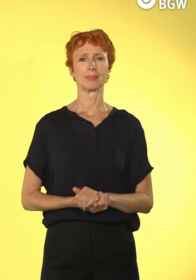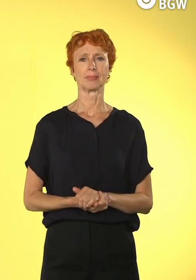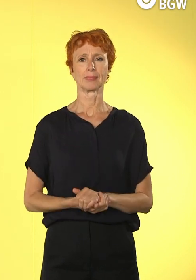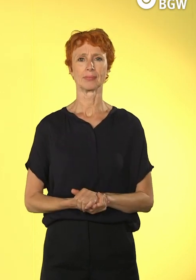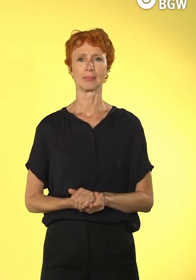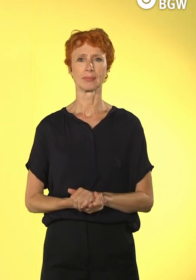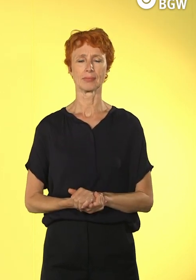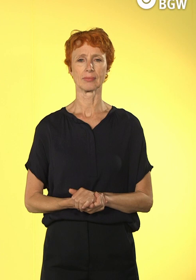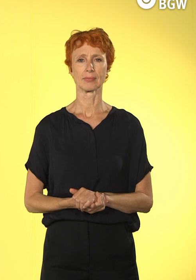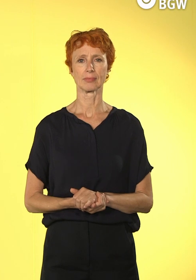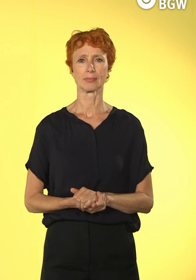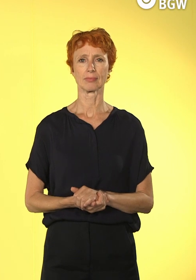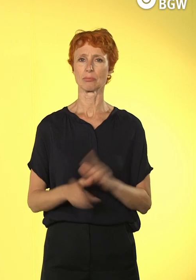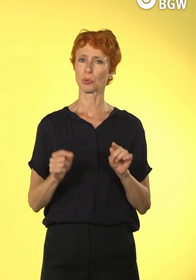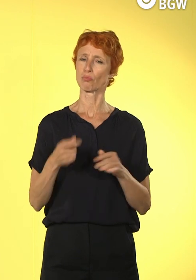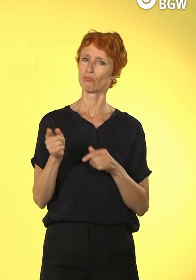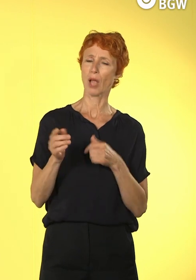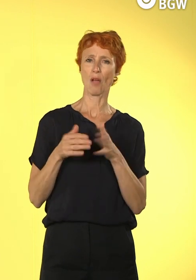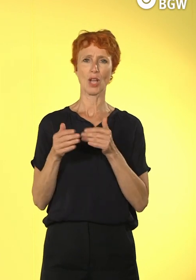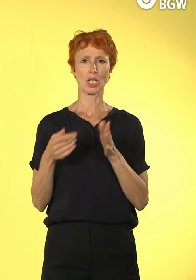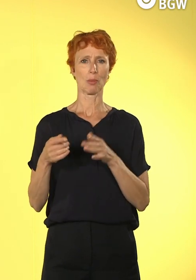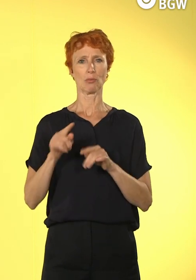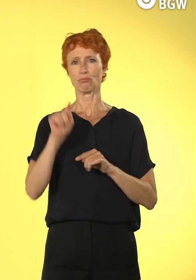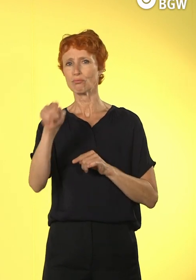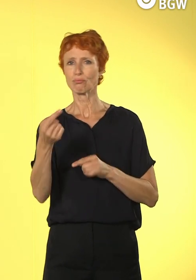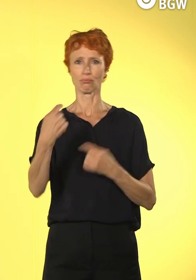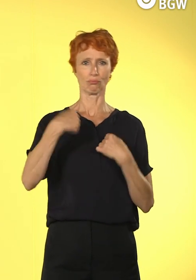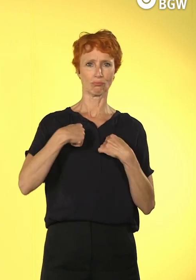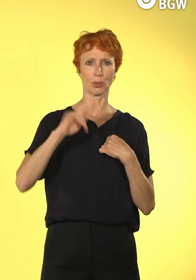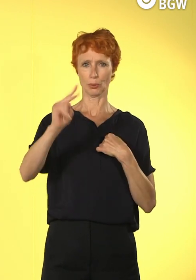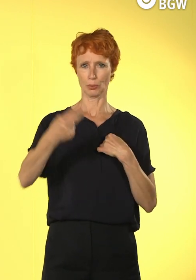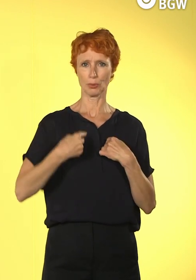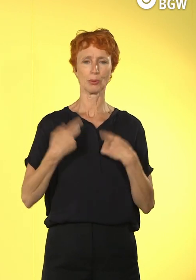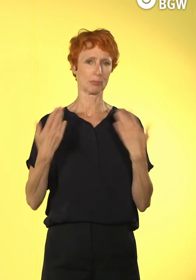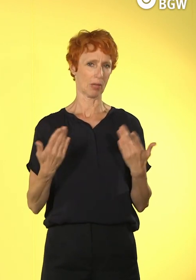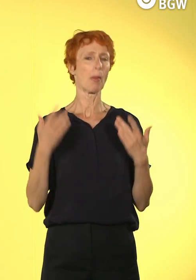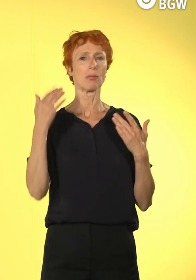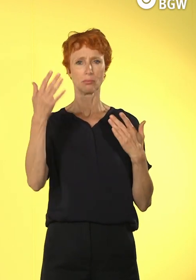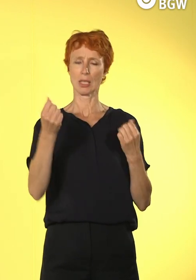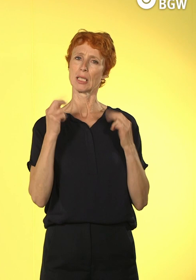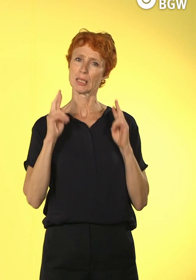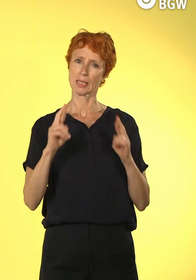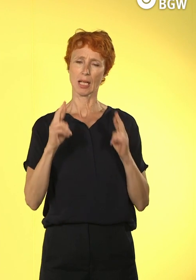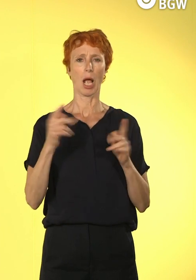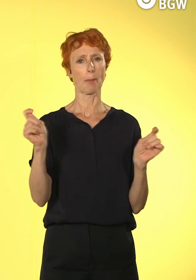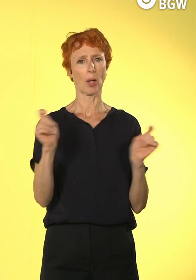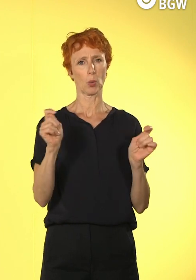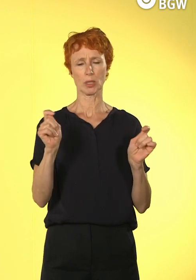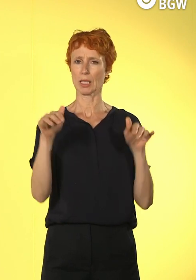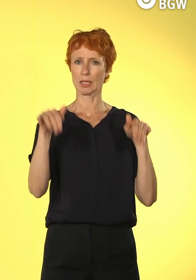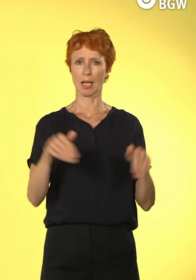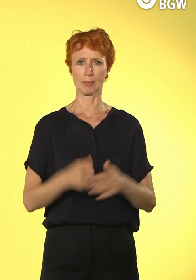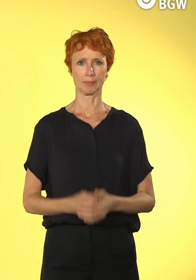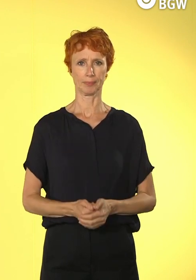bitten, die wir ja auch in der Digitalisierung brauchen. Aber wir werden die Pause auf jeden Fall dann machen. Also, was heißt eigentlich